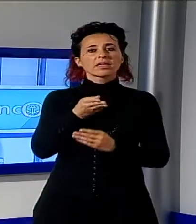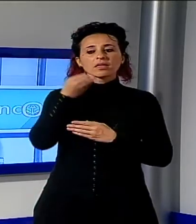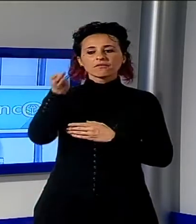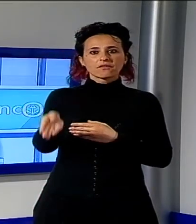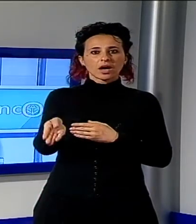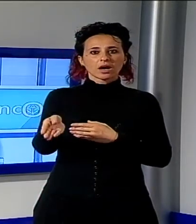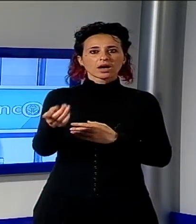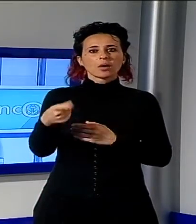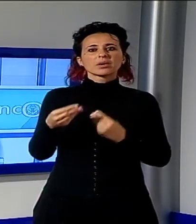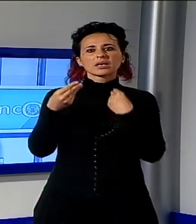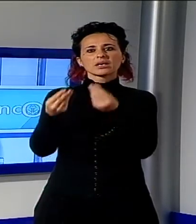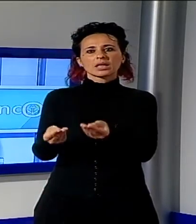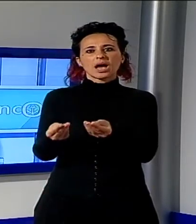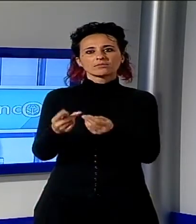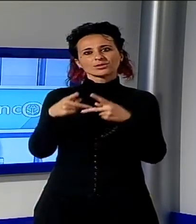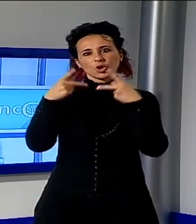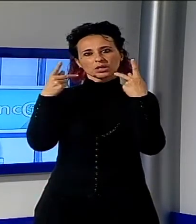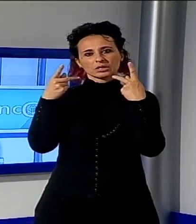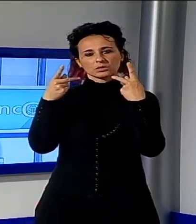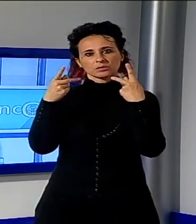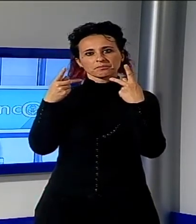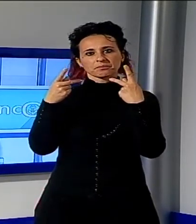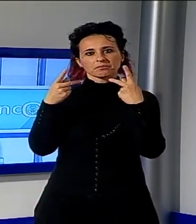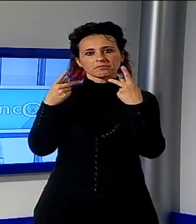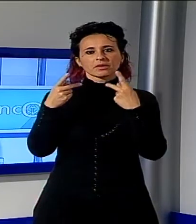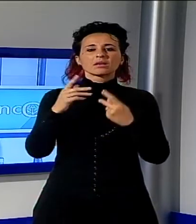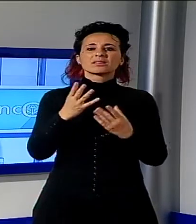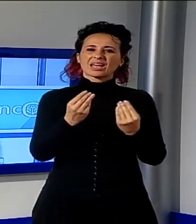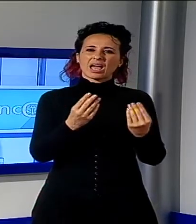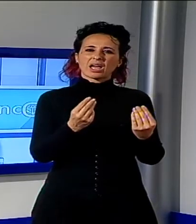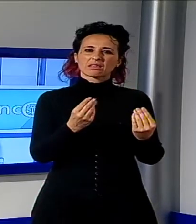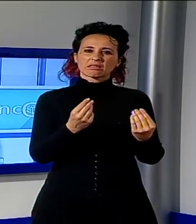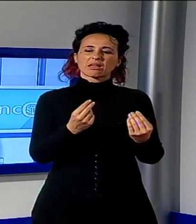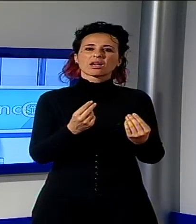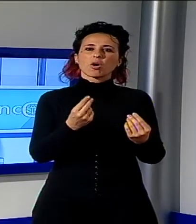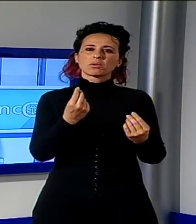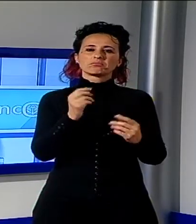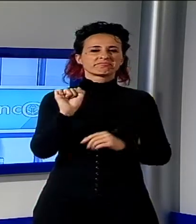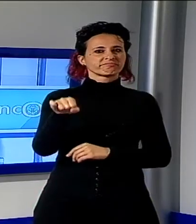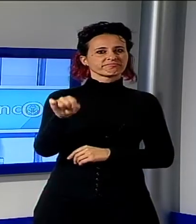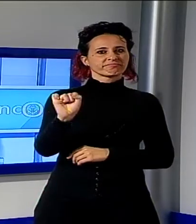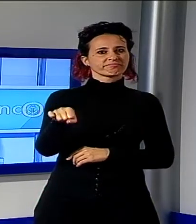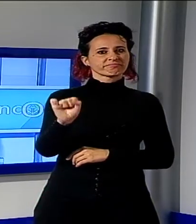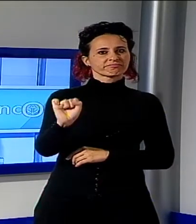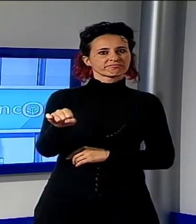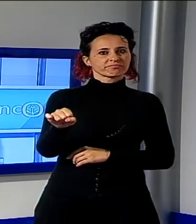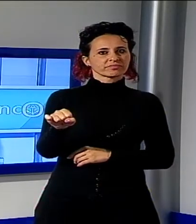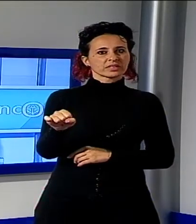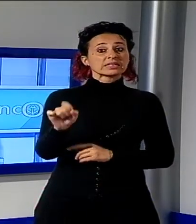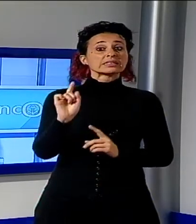sul lato oscuro dell'indifferenza. Senza quello sguardo solidale, infatti, sono gli stessi mondi dell